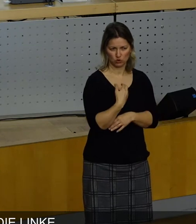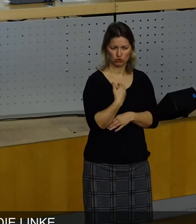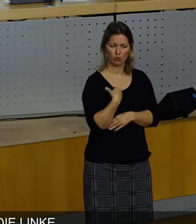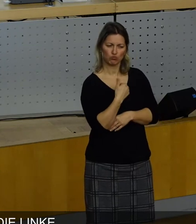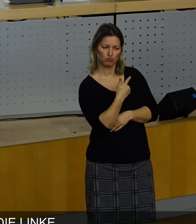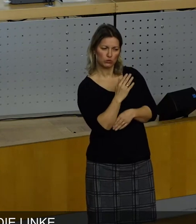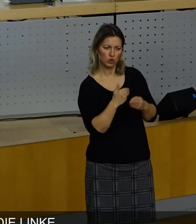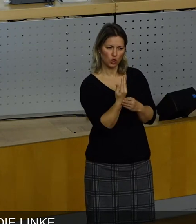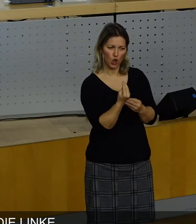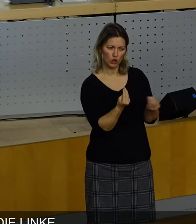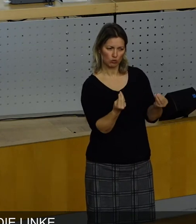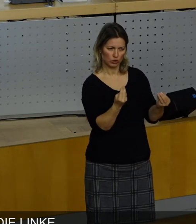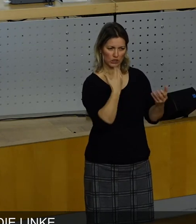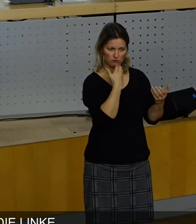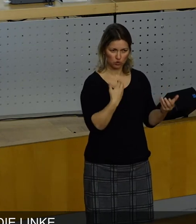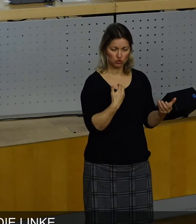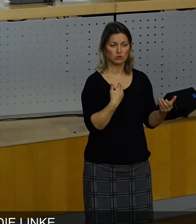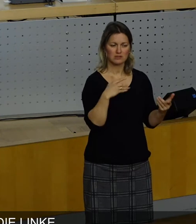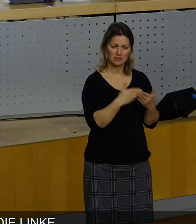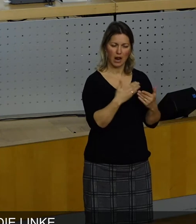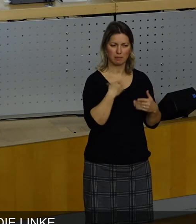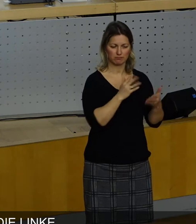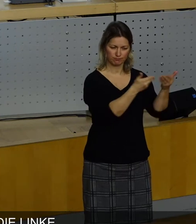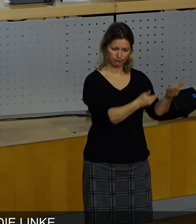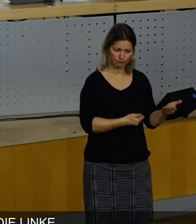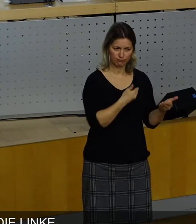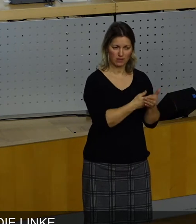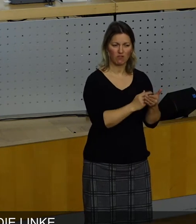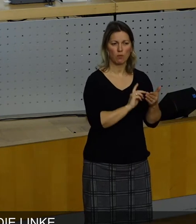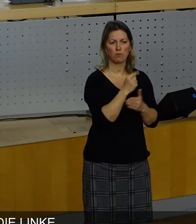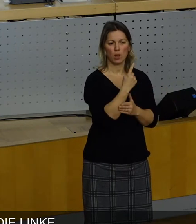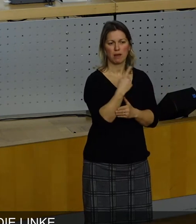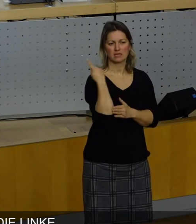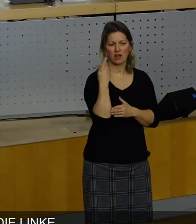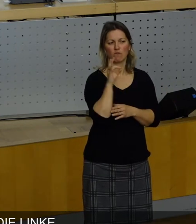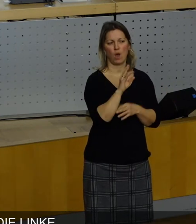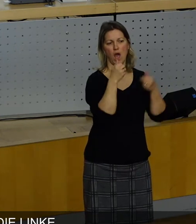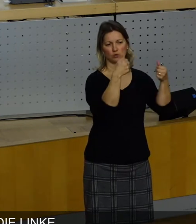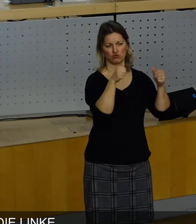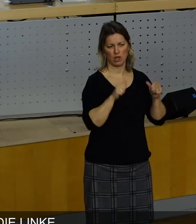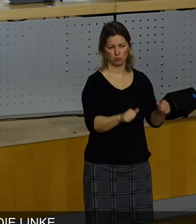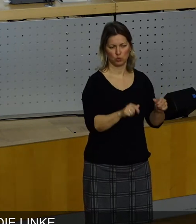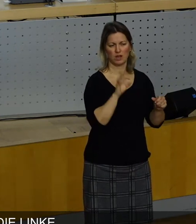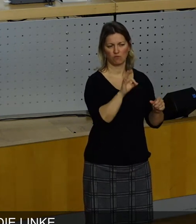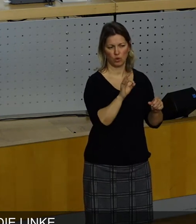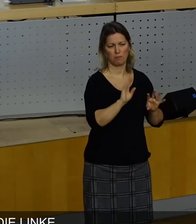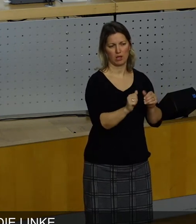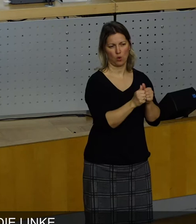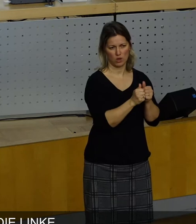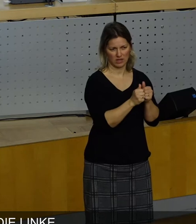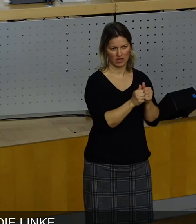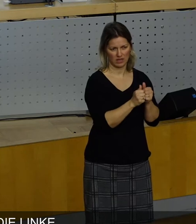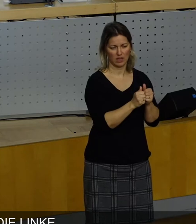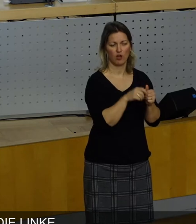ich bitte um Zustimmung zur Vorlage unseres Oberbürgermeisters, zur Ausschreibung des oder der Beigeordneten